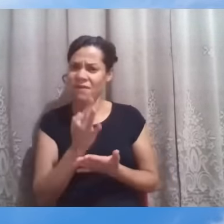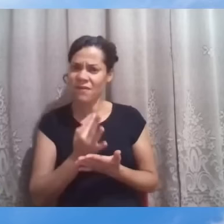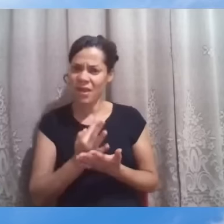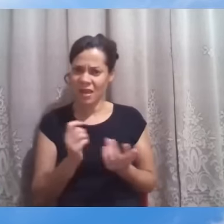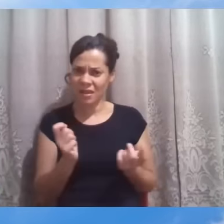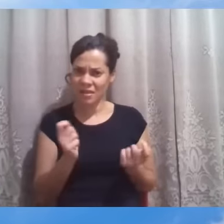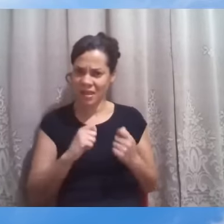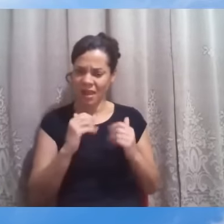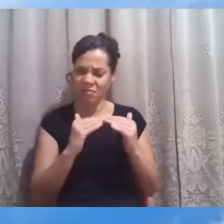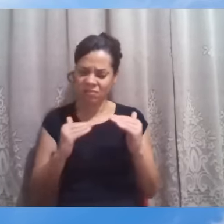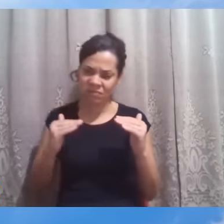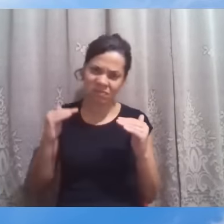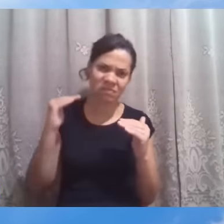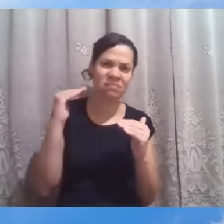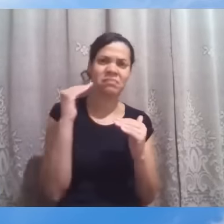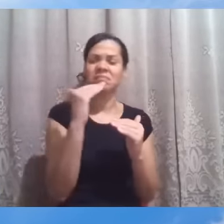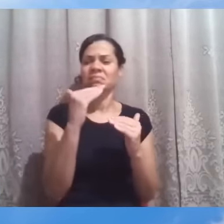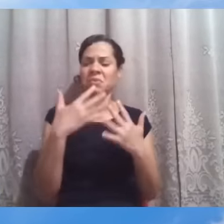sobrepor-se aos orgulhos?